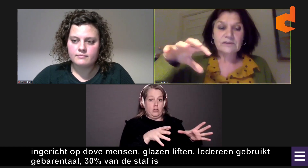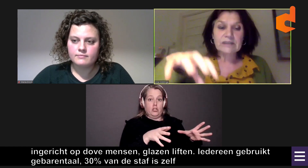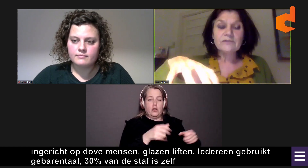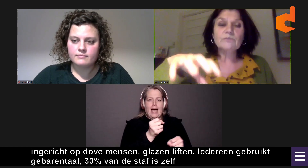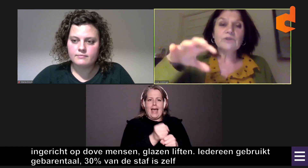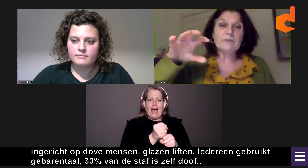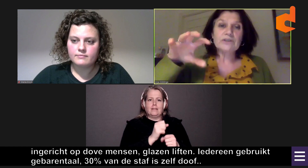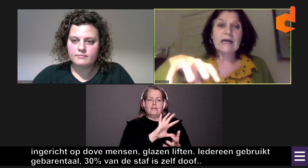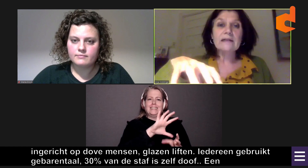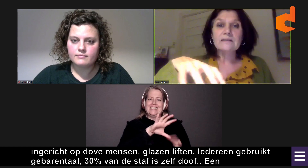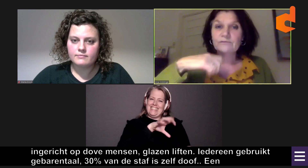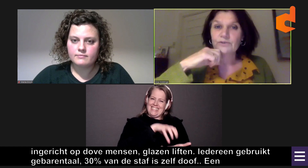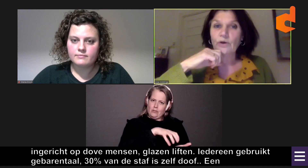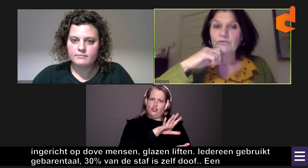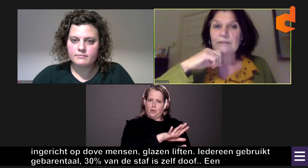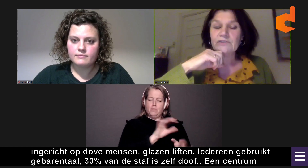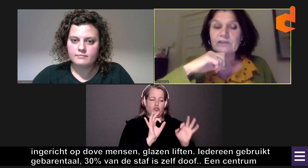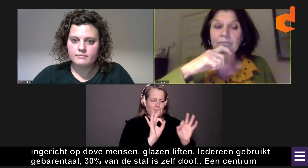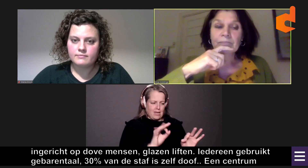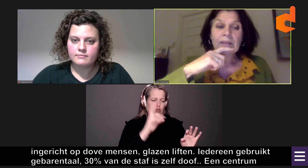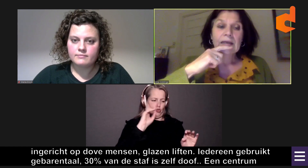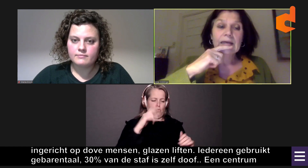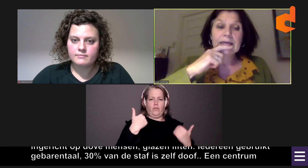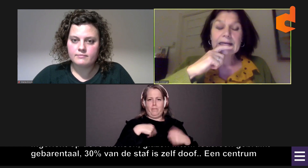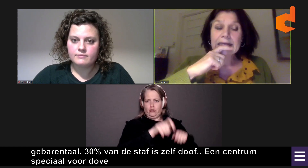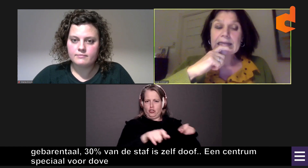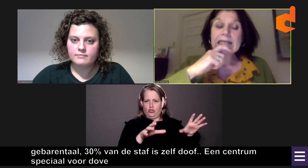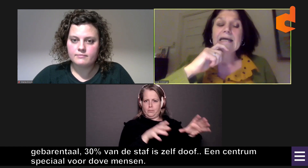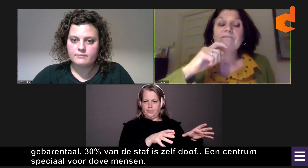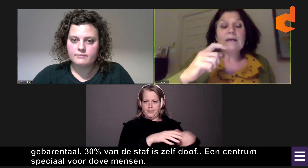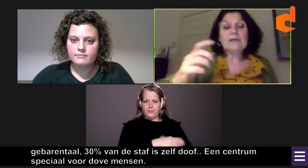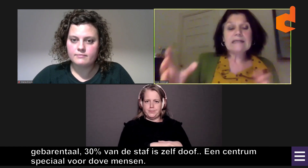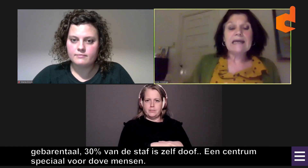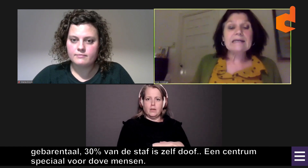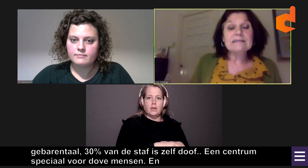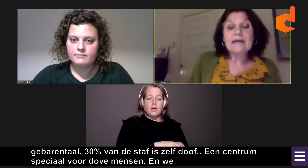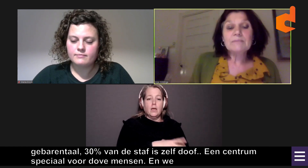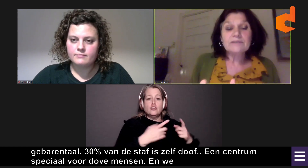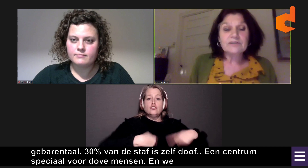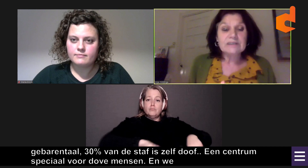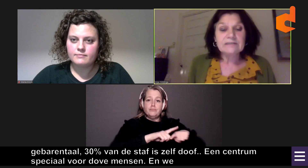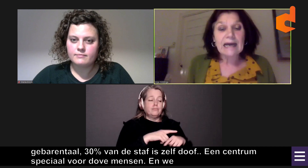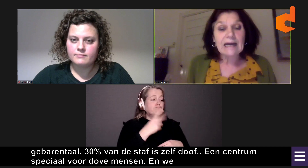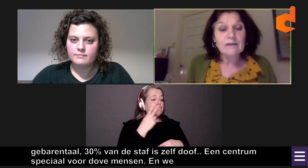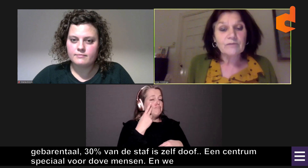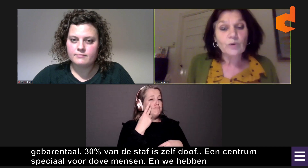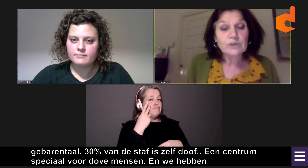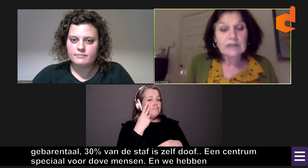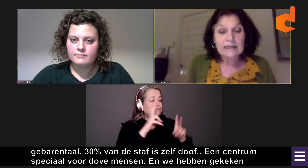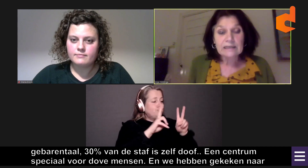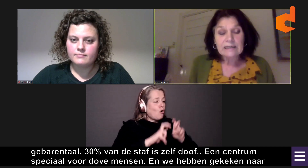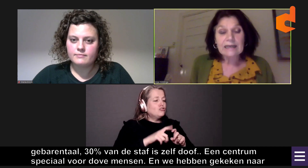centrum speciaal voor doven mensen. En we hebben gekeken naar mensen die daar